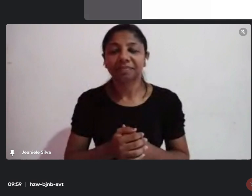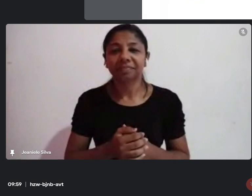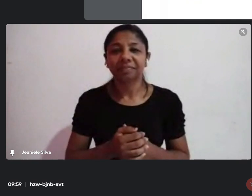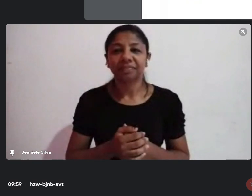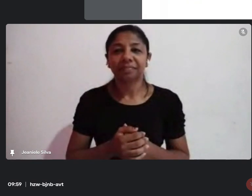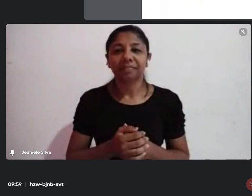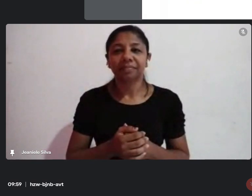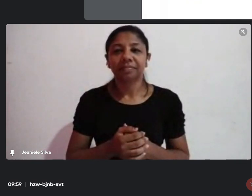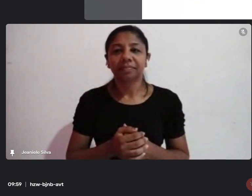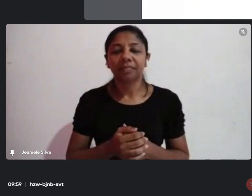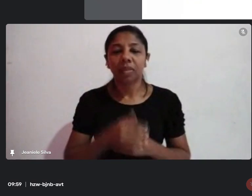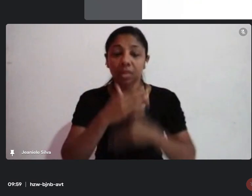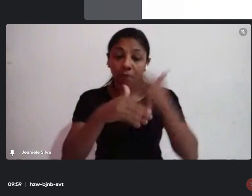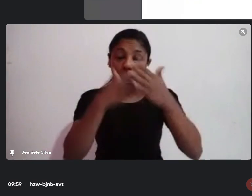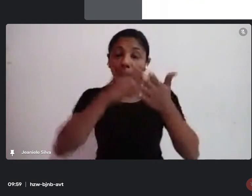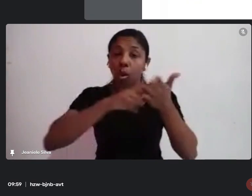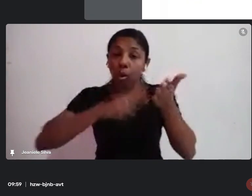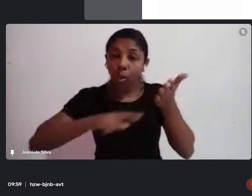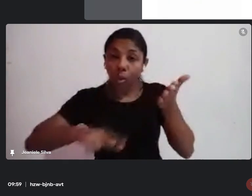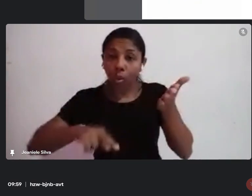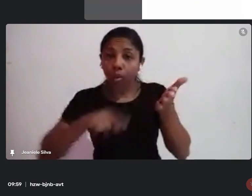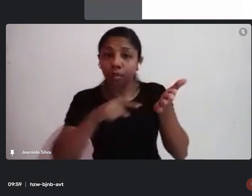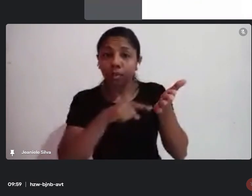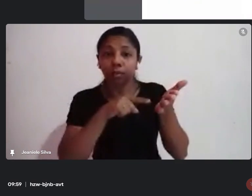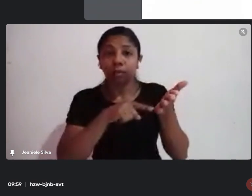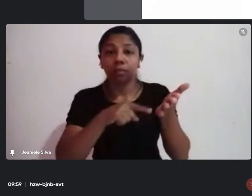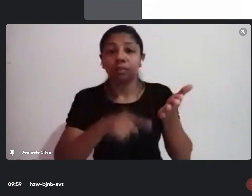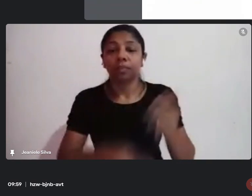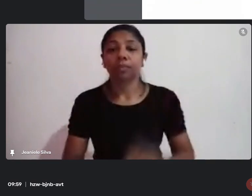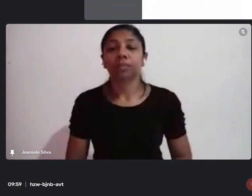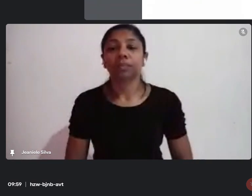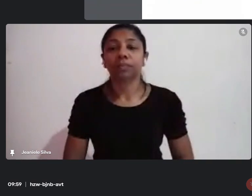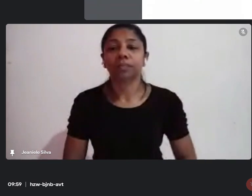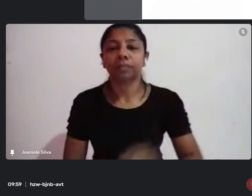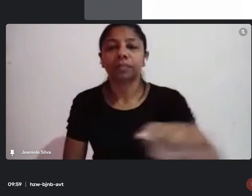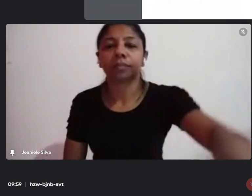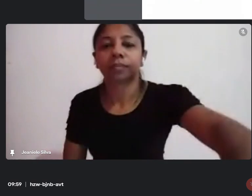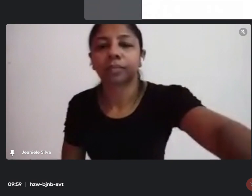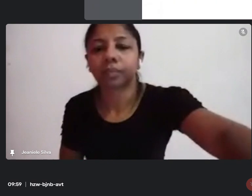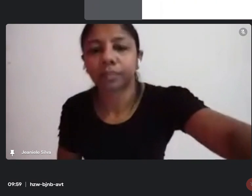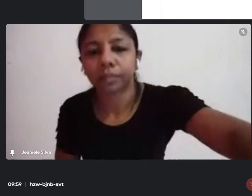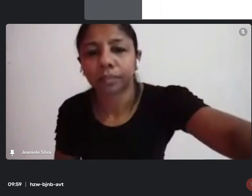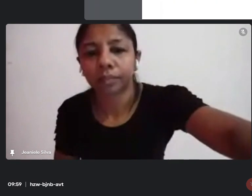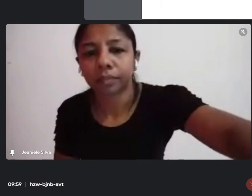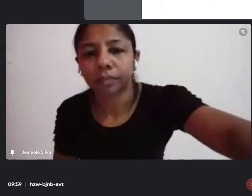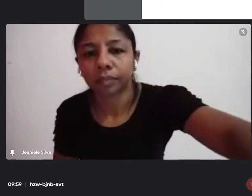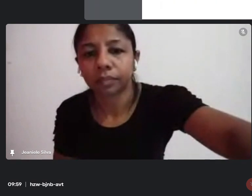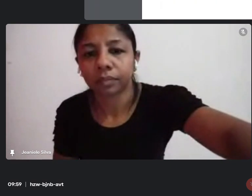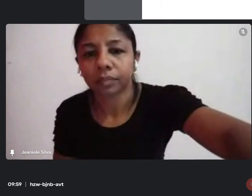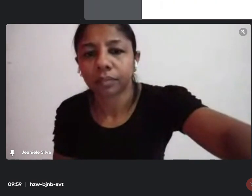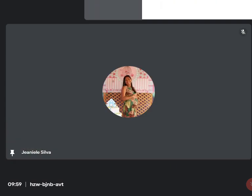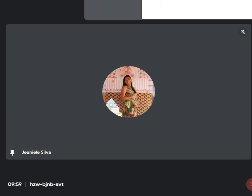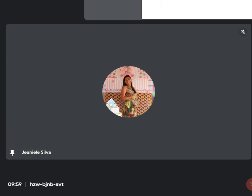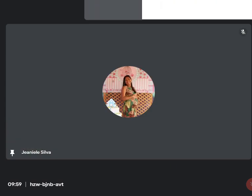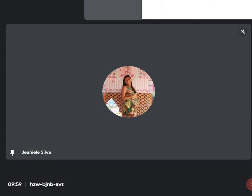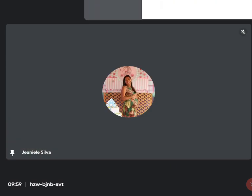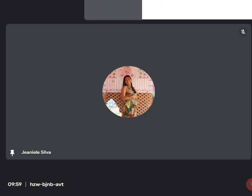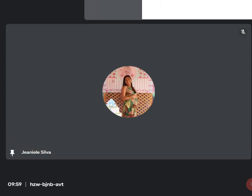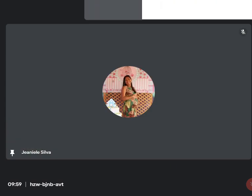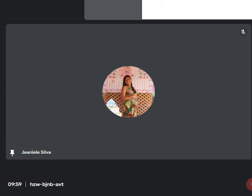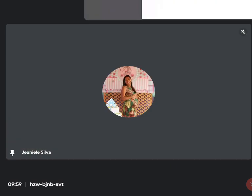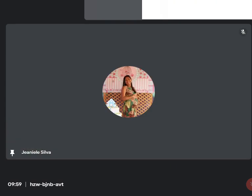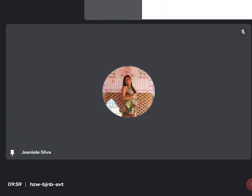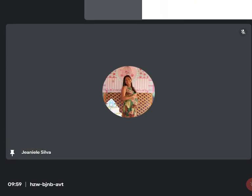Desenvolvimento de roteiro. A gente vai pagar uma pesquisa para o desenvolvimento de roteiro, quer dizer,